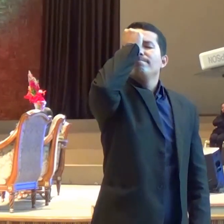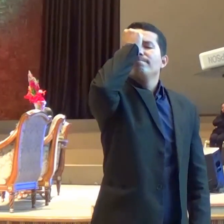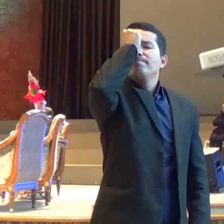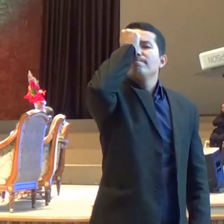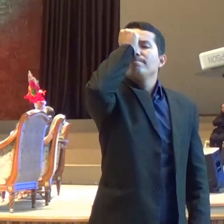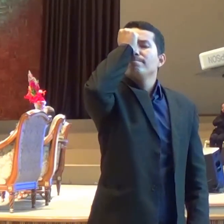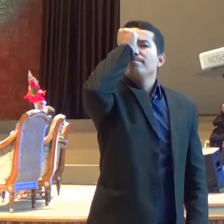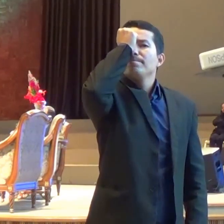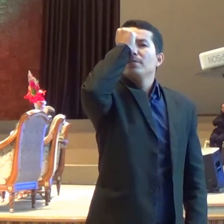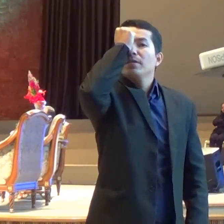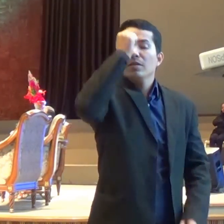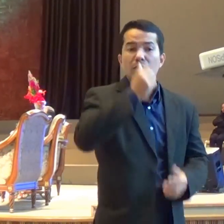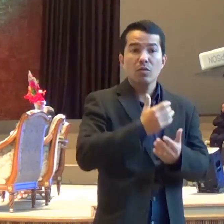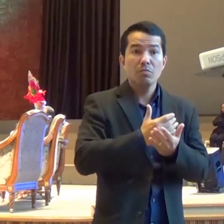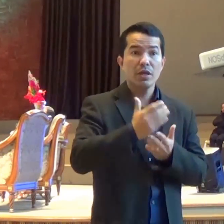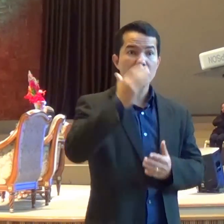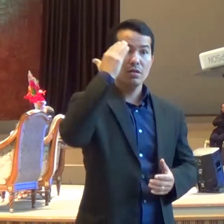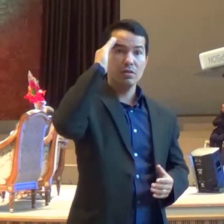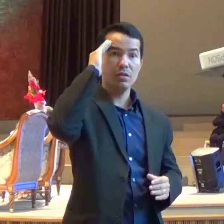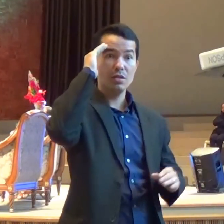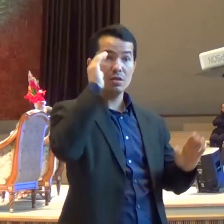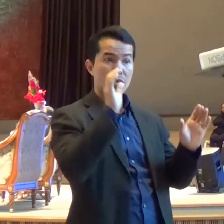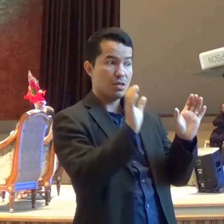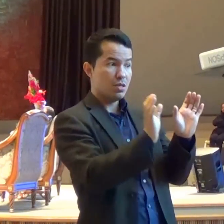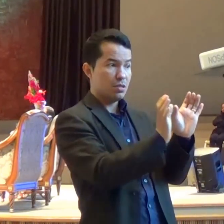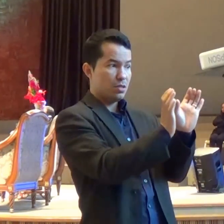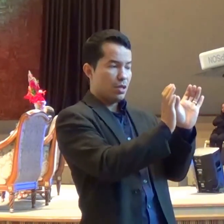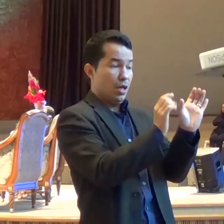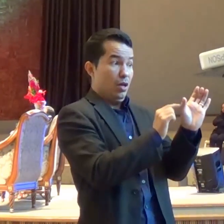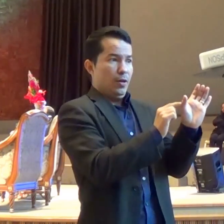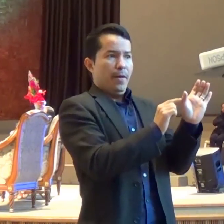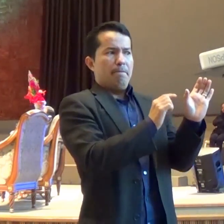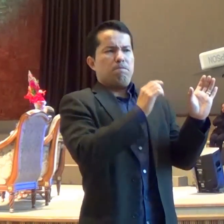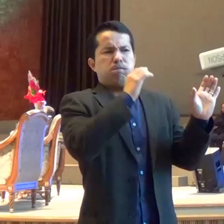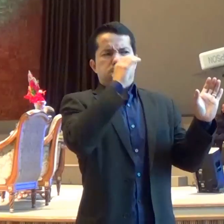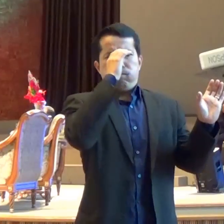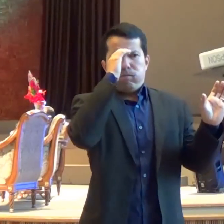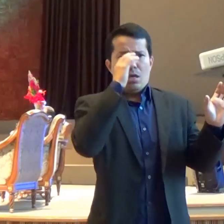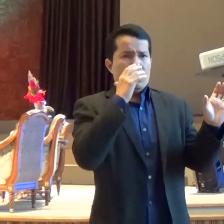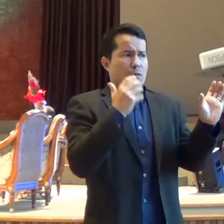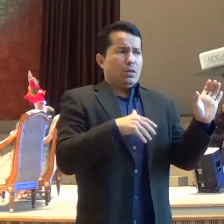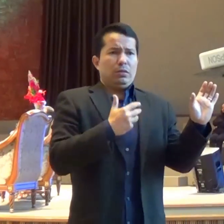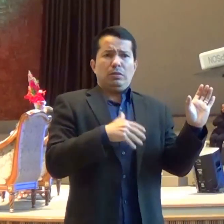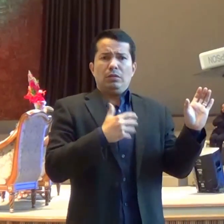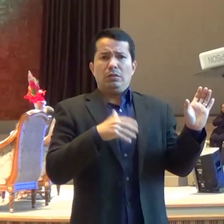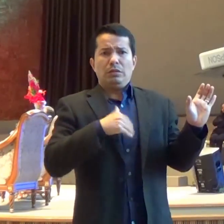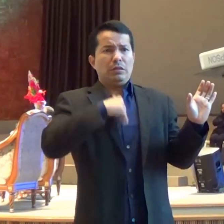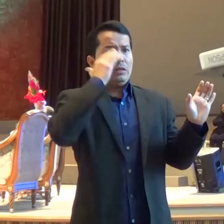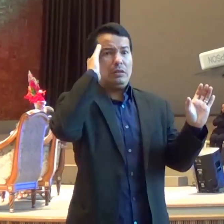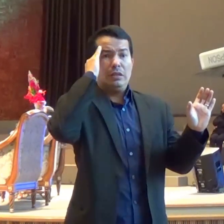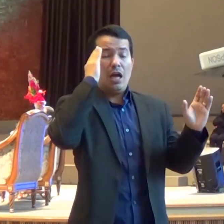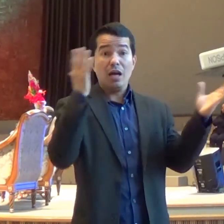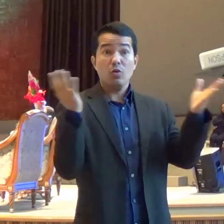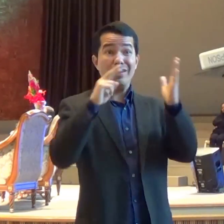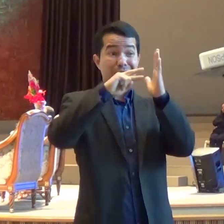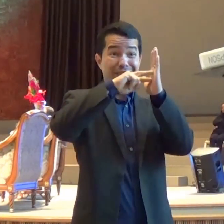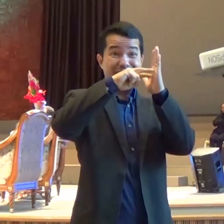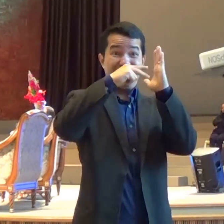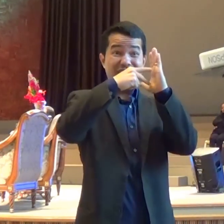Esse memorial mudou de sentido Tem um outro significado Eu um